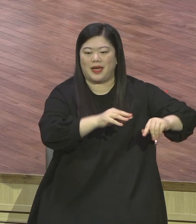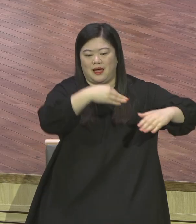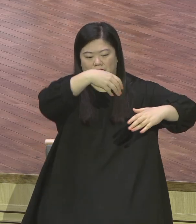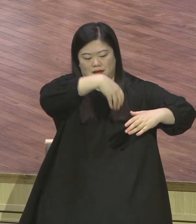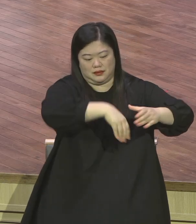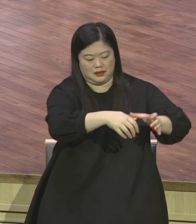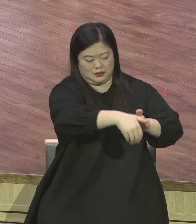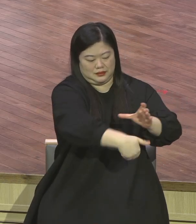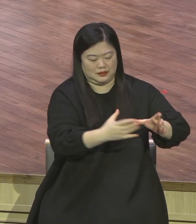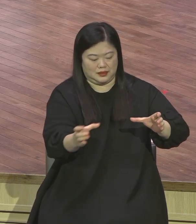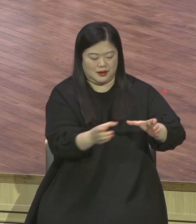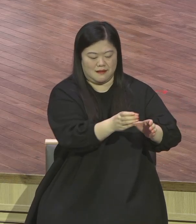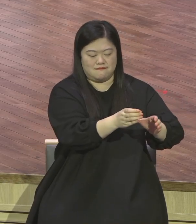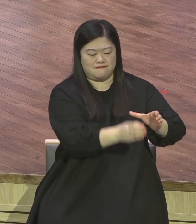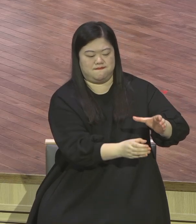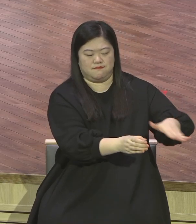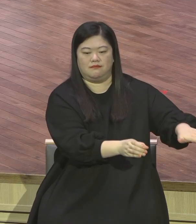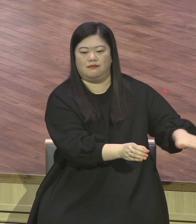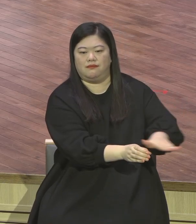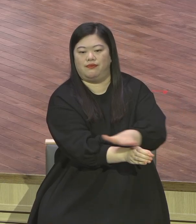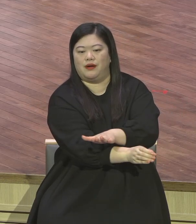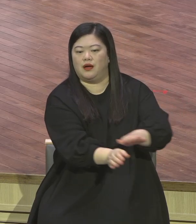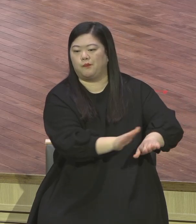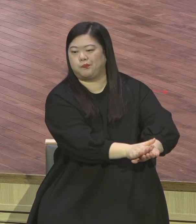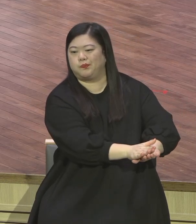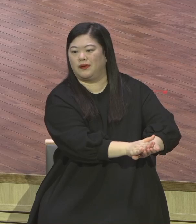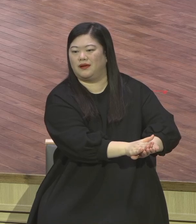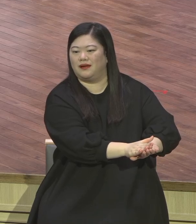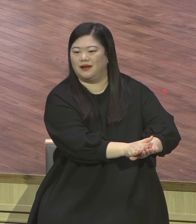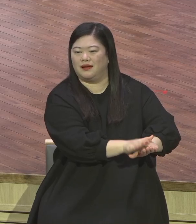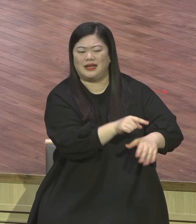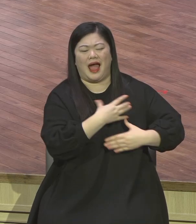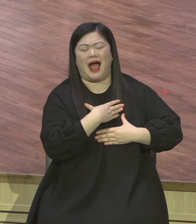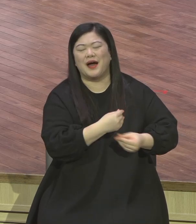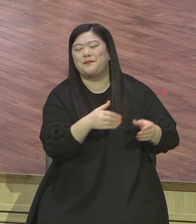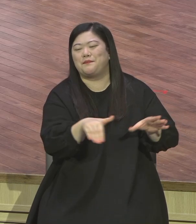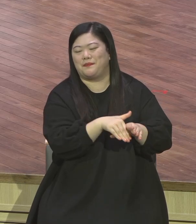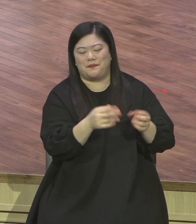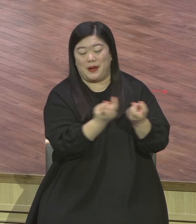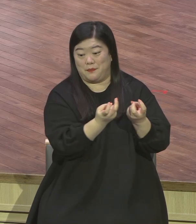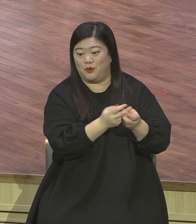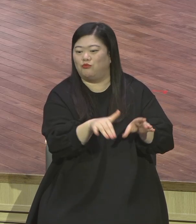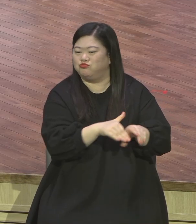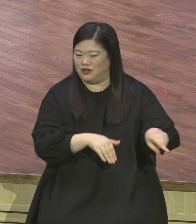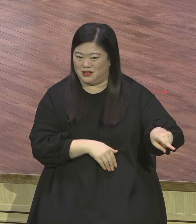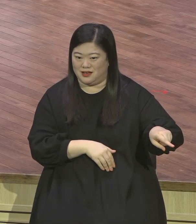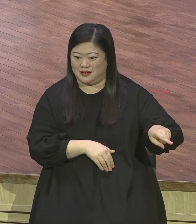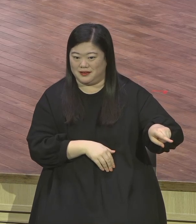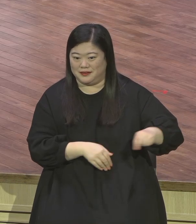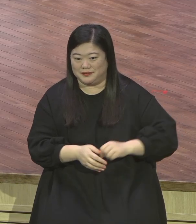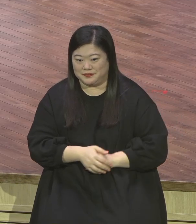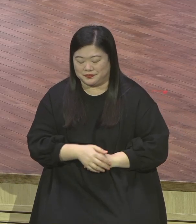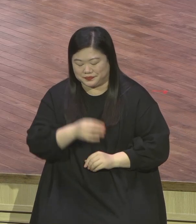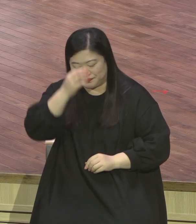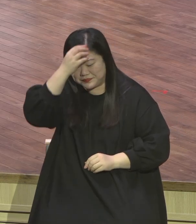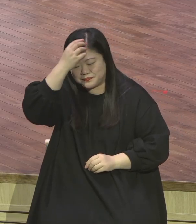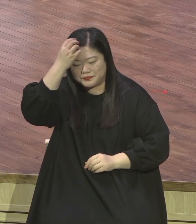이것이 그 당시에 가장 안전한 방법이었는데 그런데 보물을 숨긴 주인이